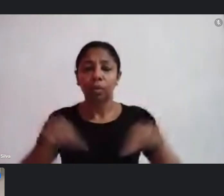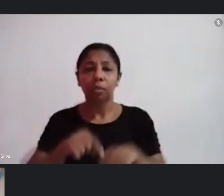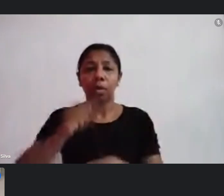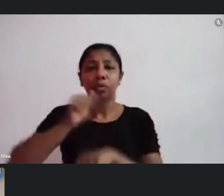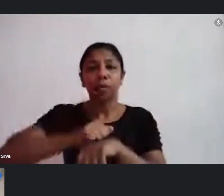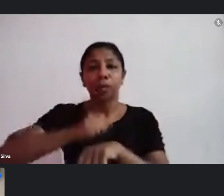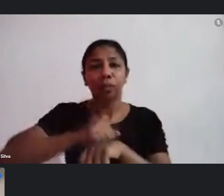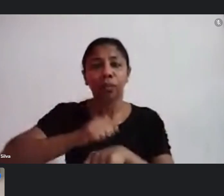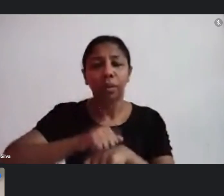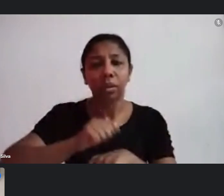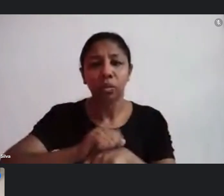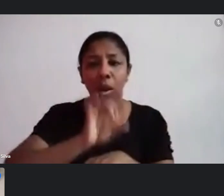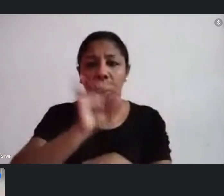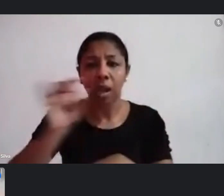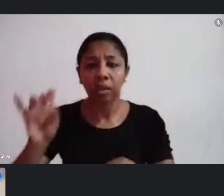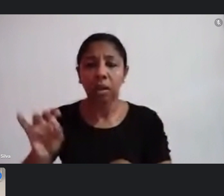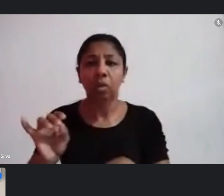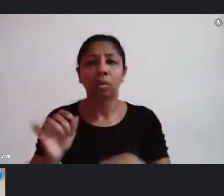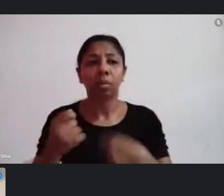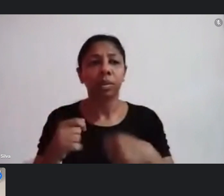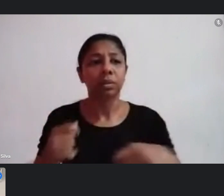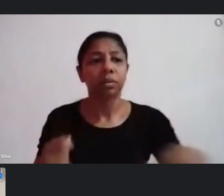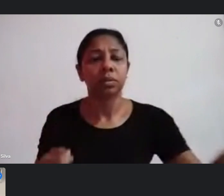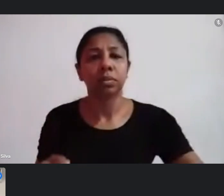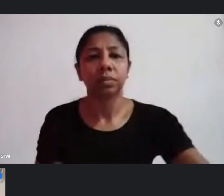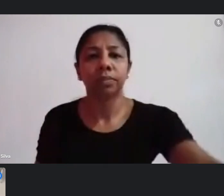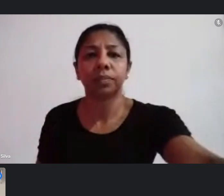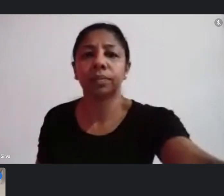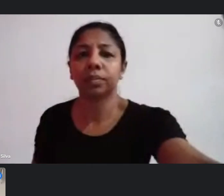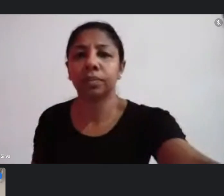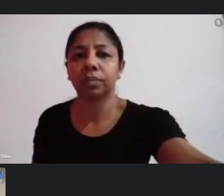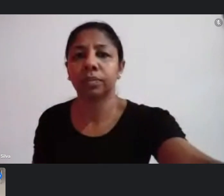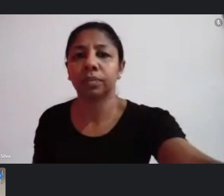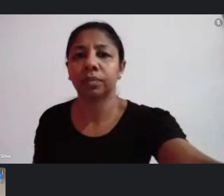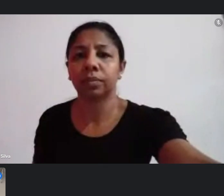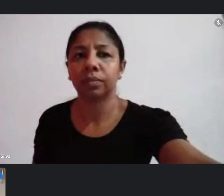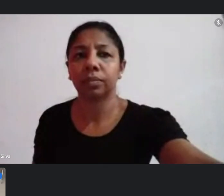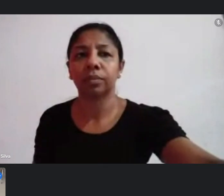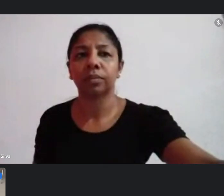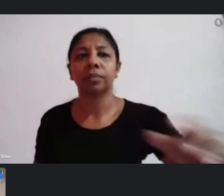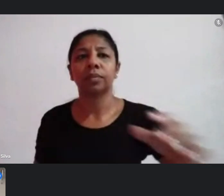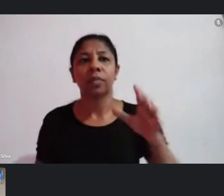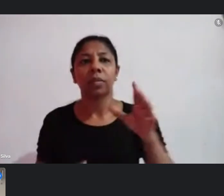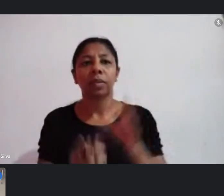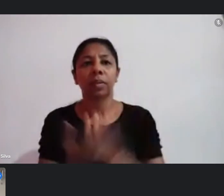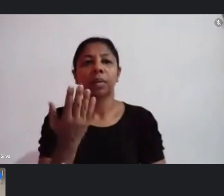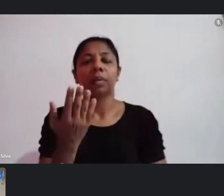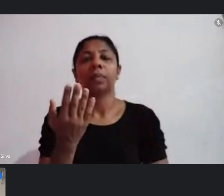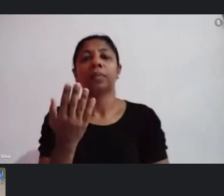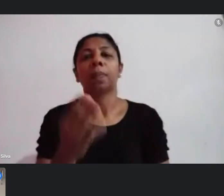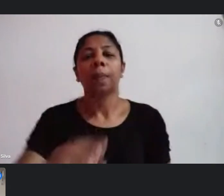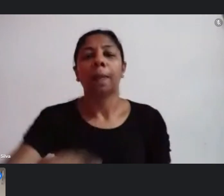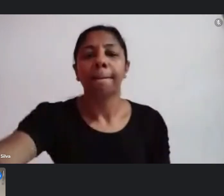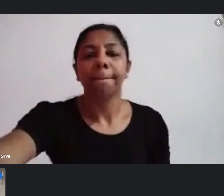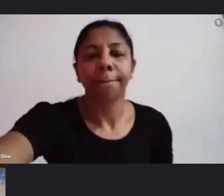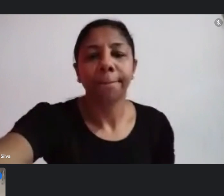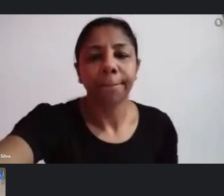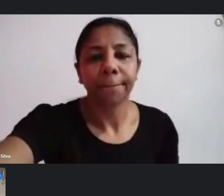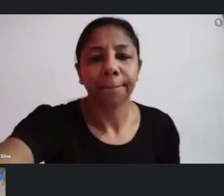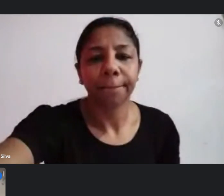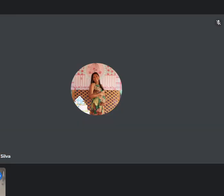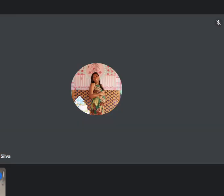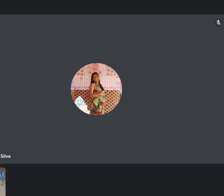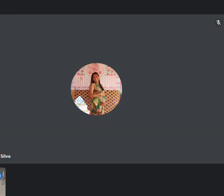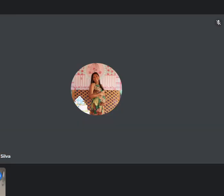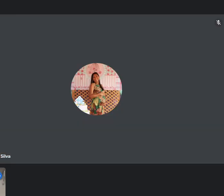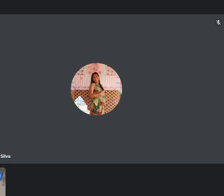deveria catalogar os espaços físicos que nós temos no estado editar as licitações para tentar fomentar algo em prol